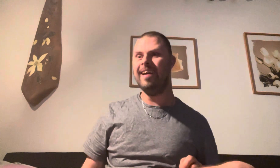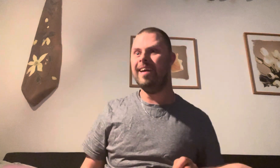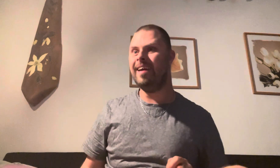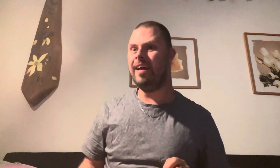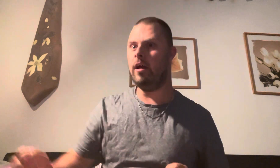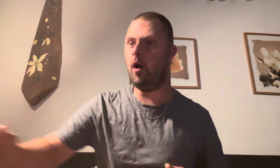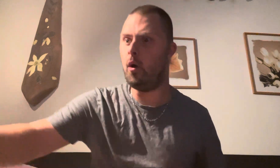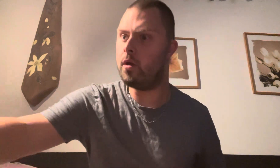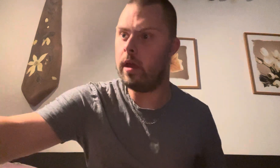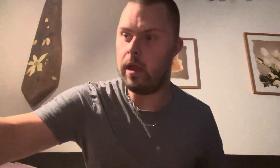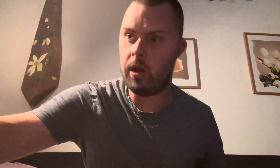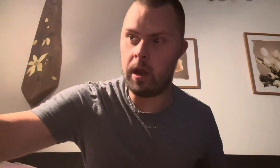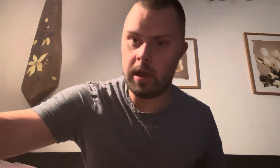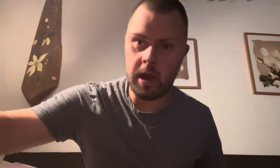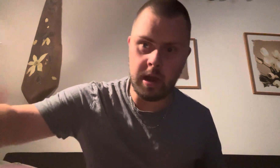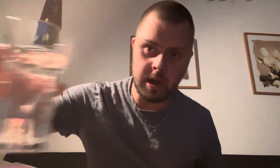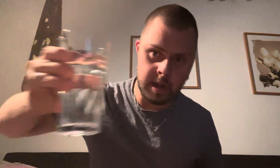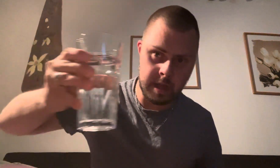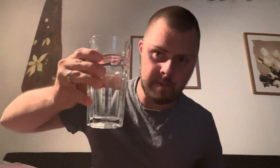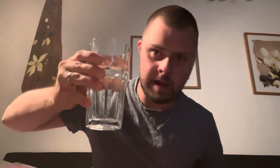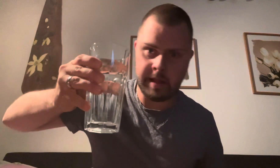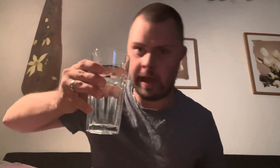Och du tycker vatten.